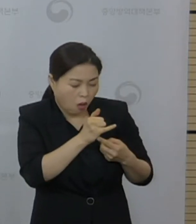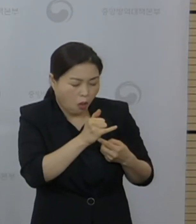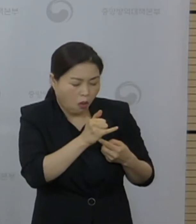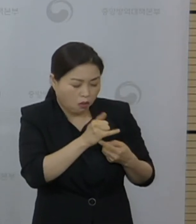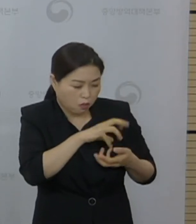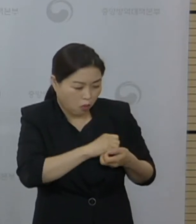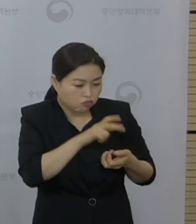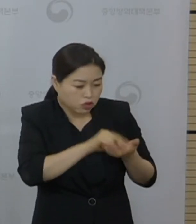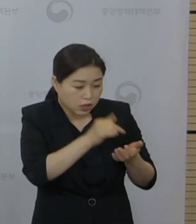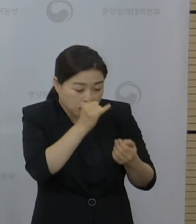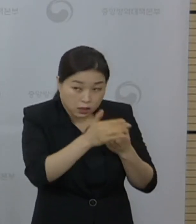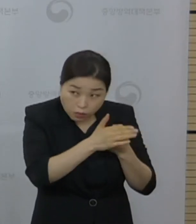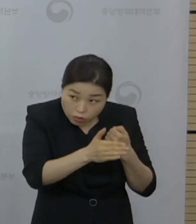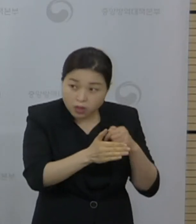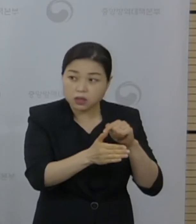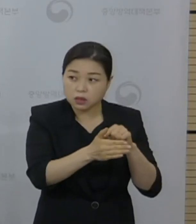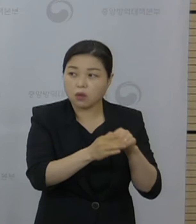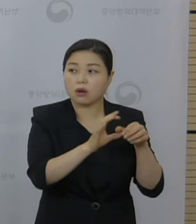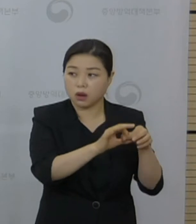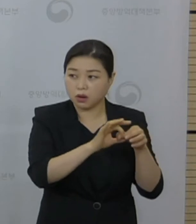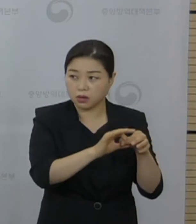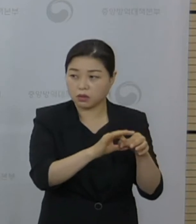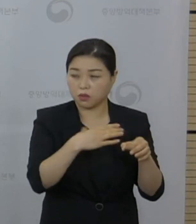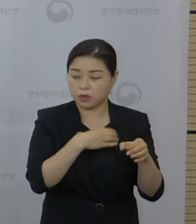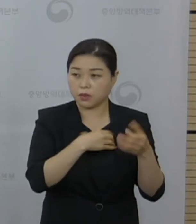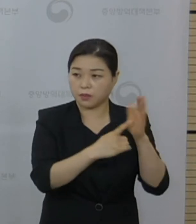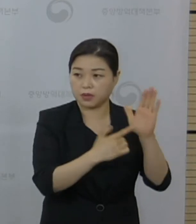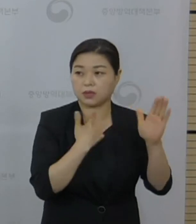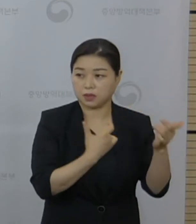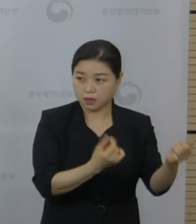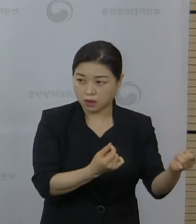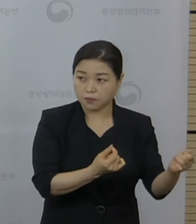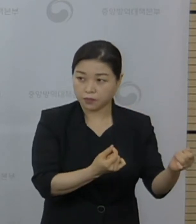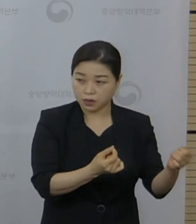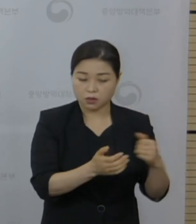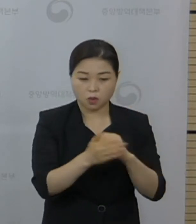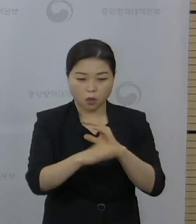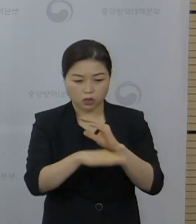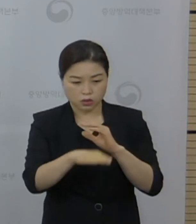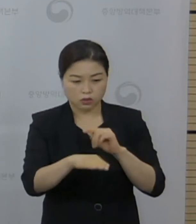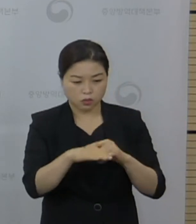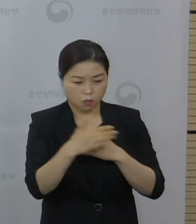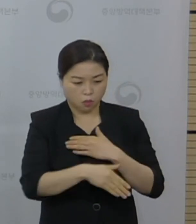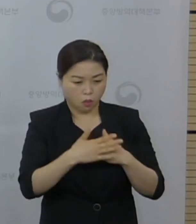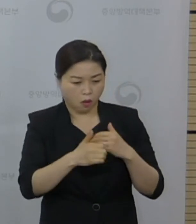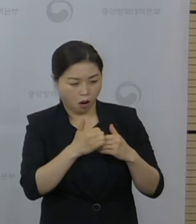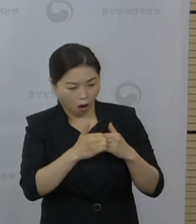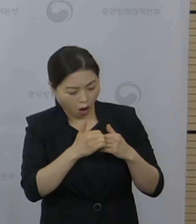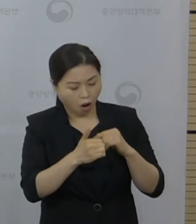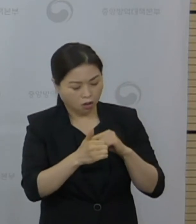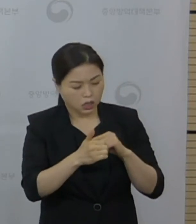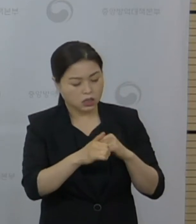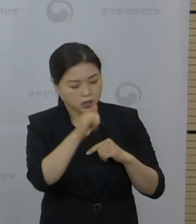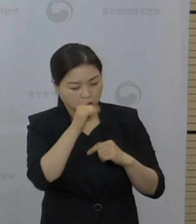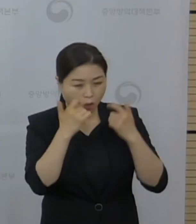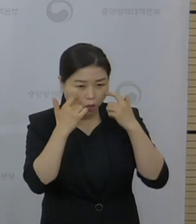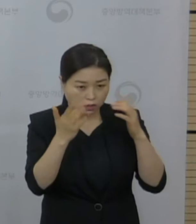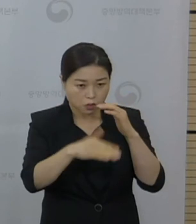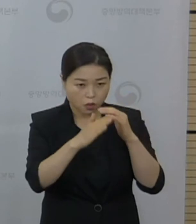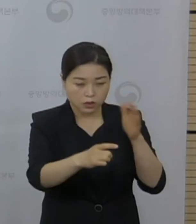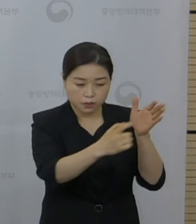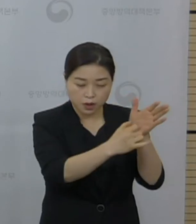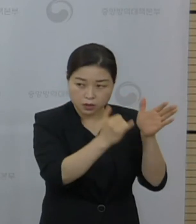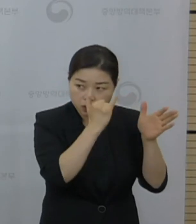EMA에서 현재 이 부분에 공식적으로 부작용으로 등록이 되고 그 이후에 아마 WHO도 7월 중으로